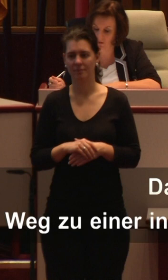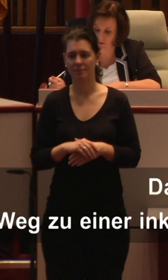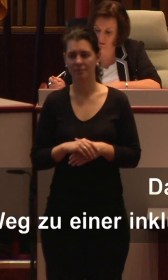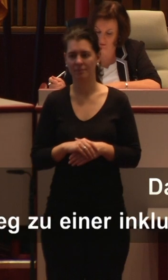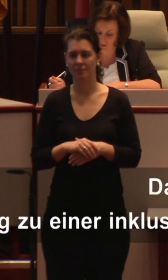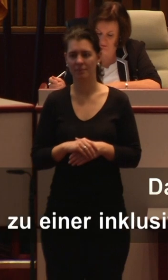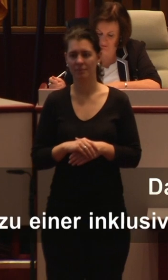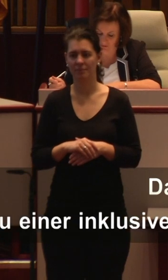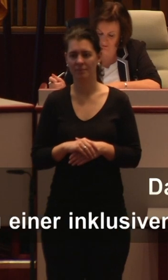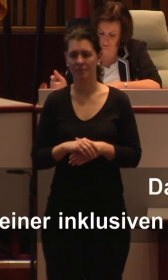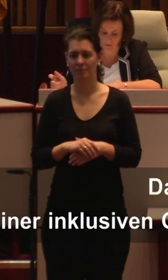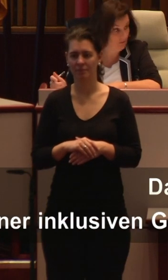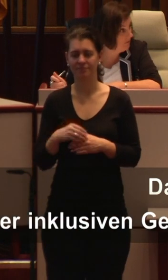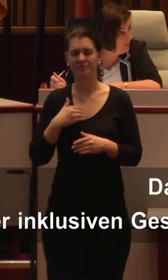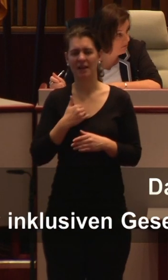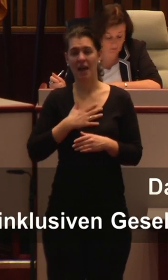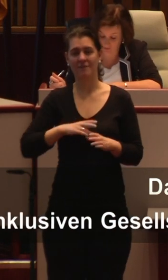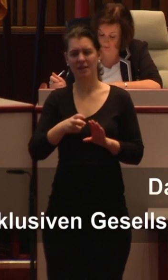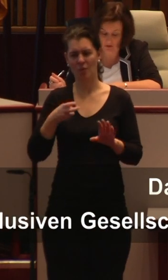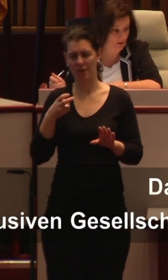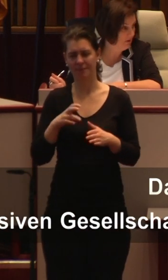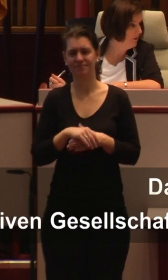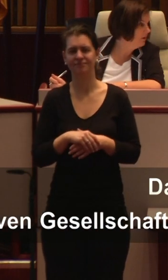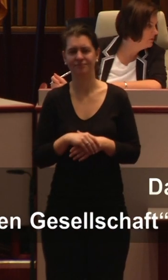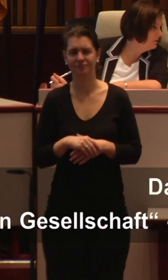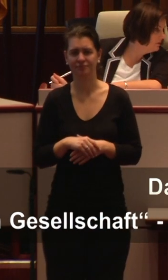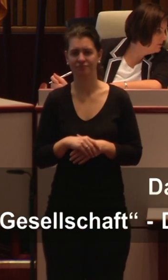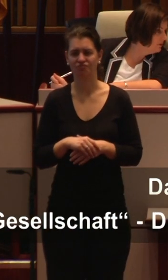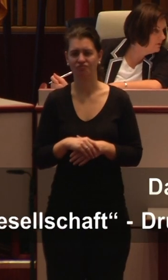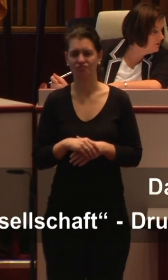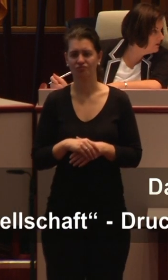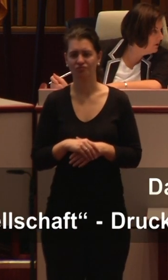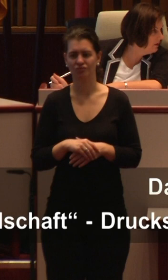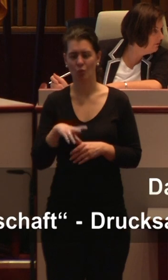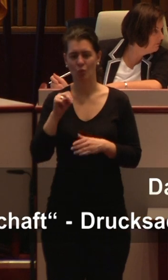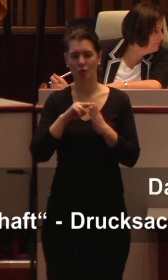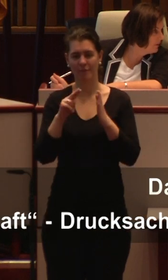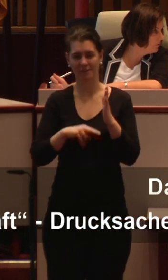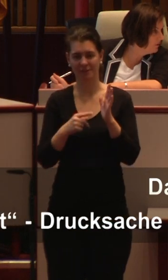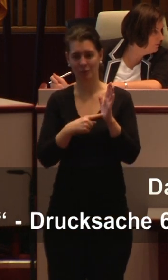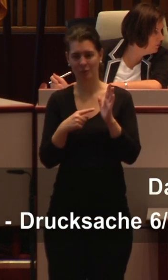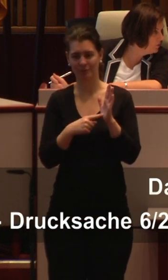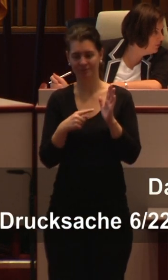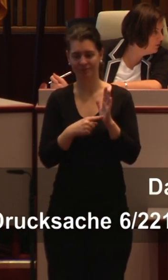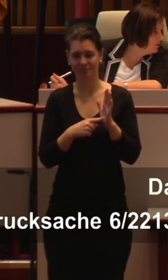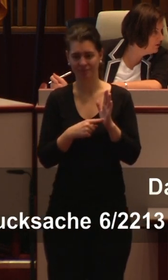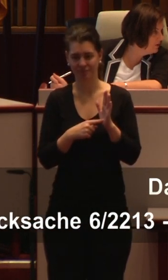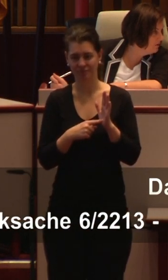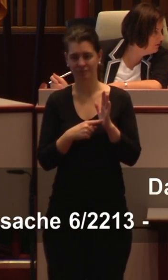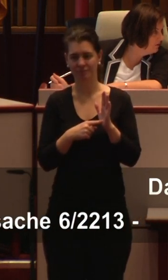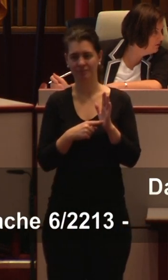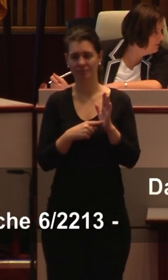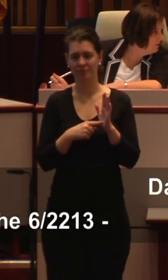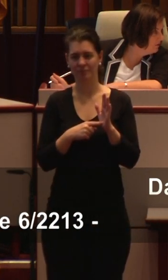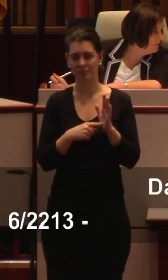eine entsprechende UN-Behindertenrechtskonvention herangezogen. Dieser steht aber mit keinem Wort geschrieben, dass Behinderte und Nichtbehinderte generell